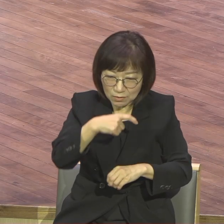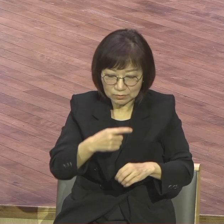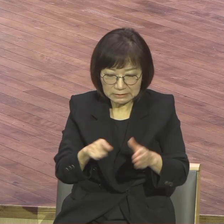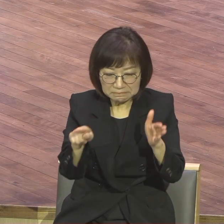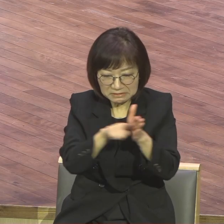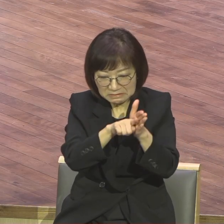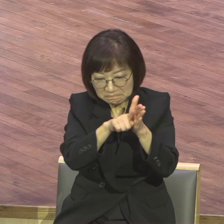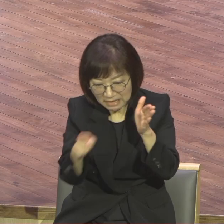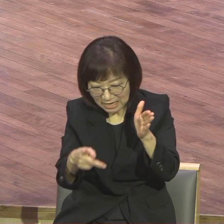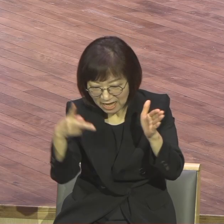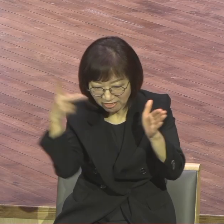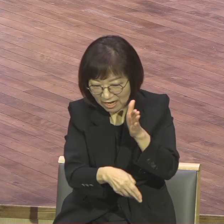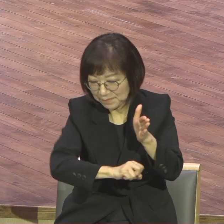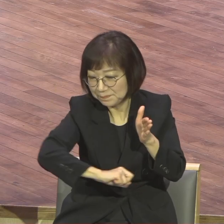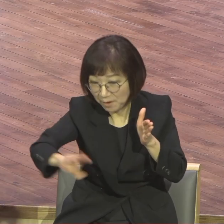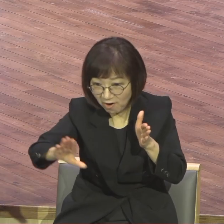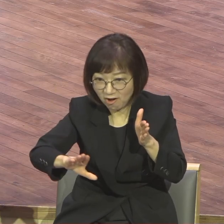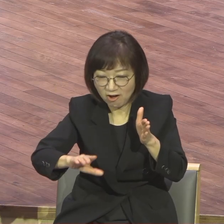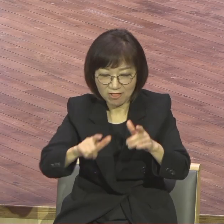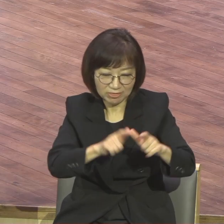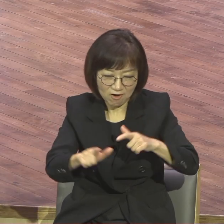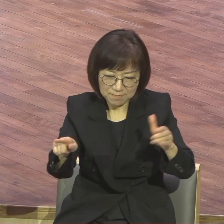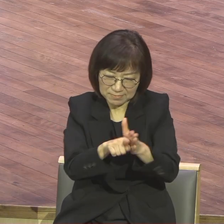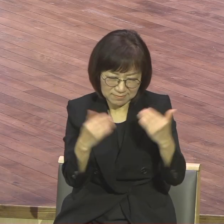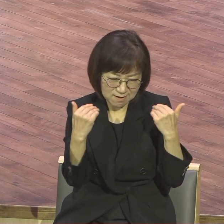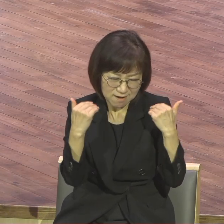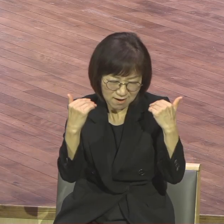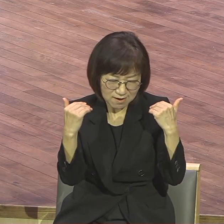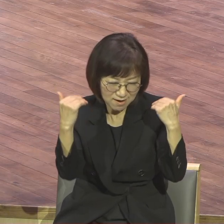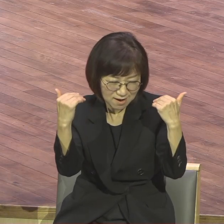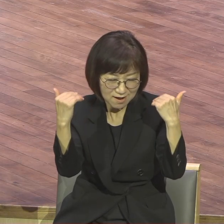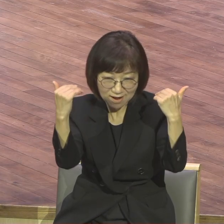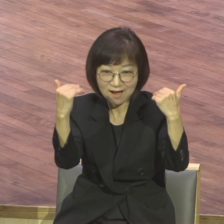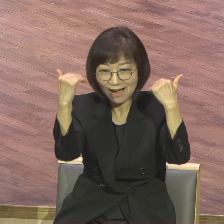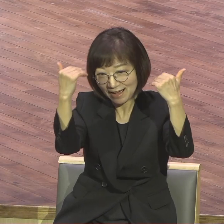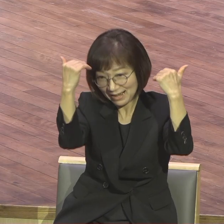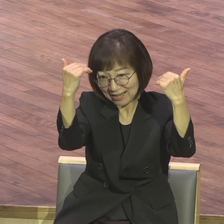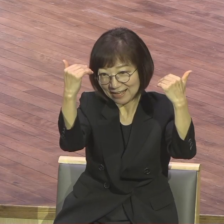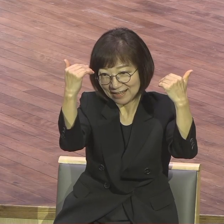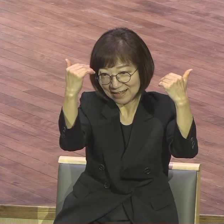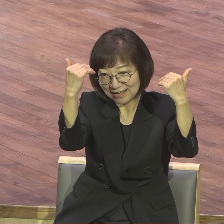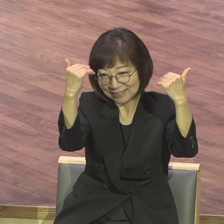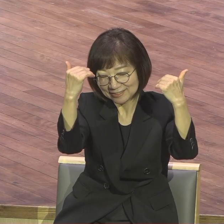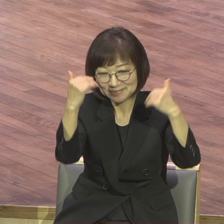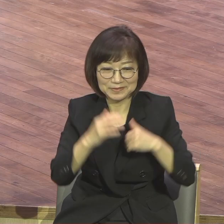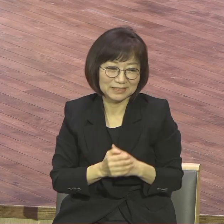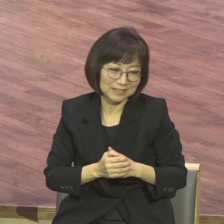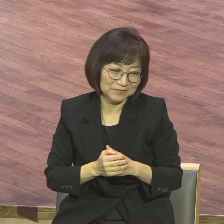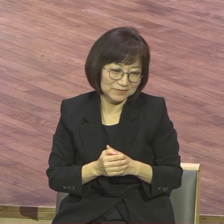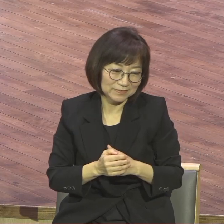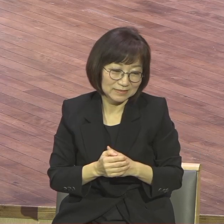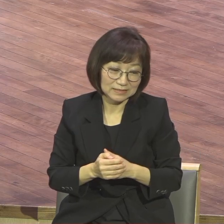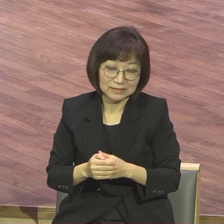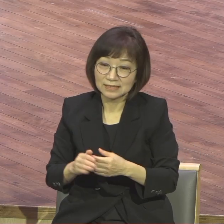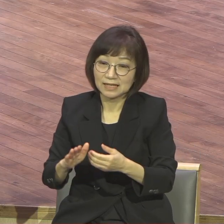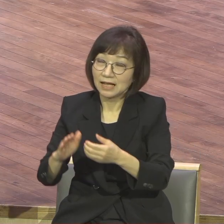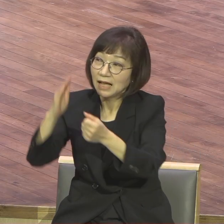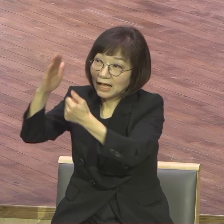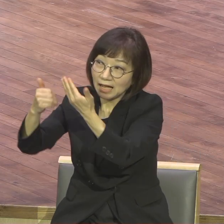이제는 더 큰 영적 성장을 이루는 시간표다. 그렇습니다. 하나님께서 연단을 안 한 사람은 선